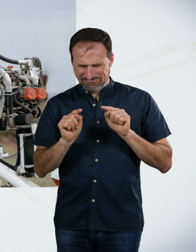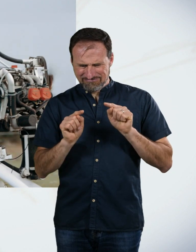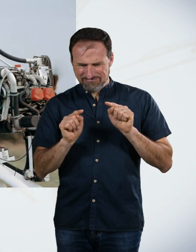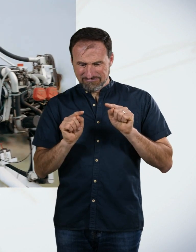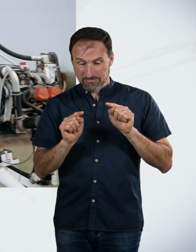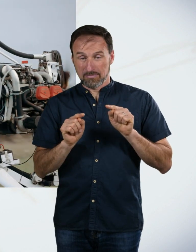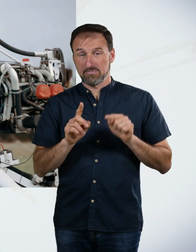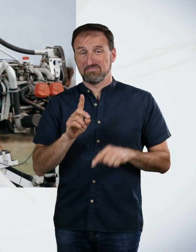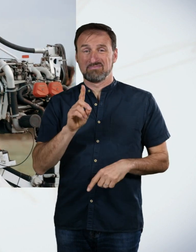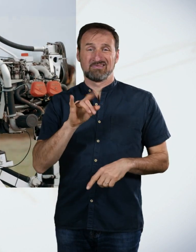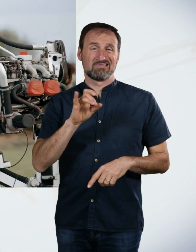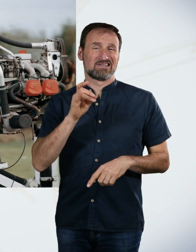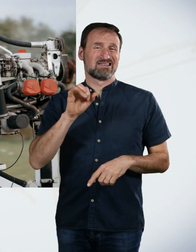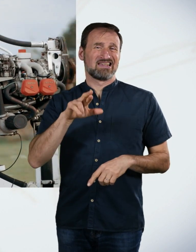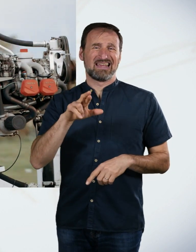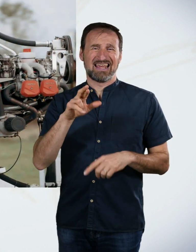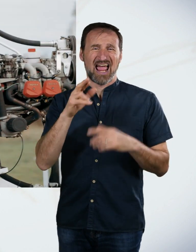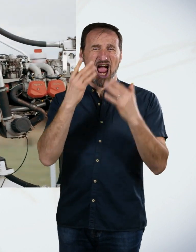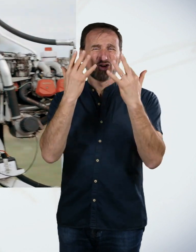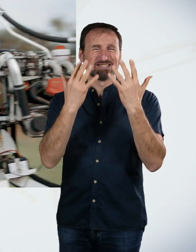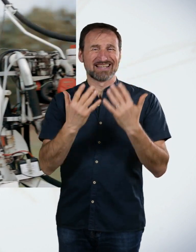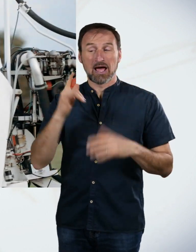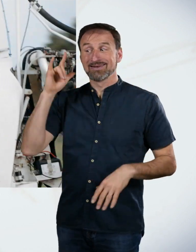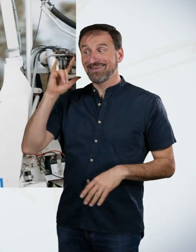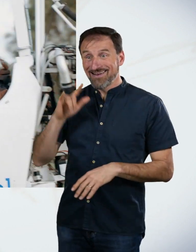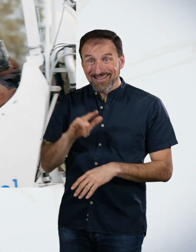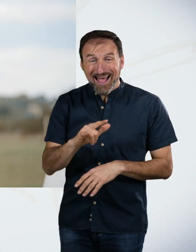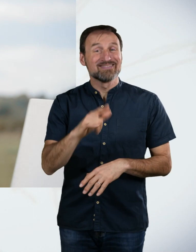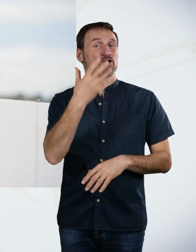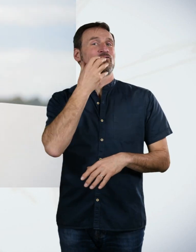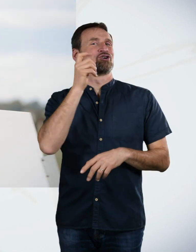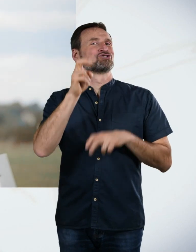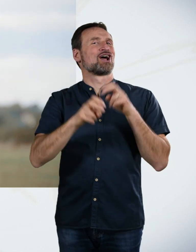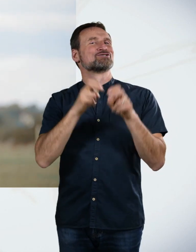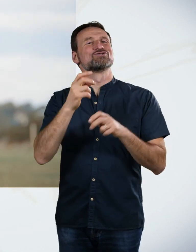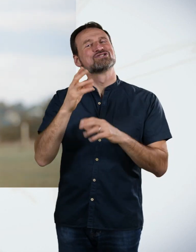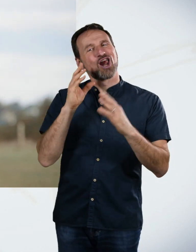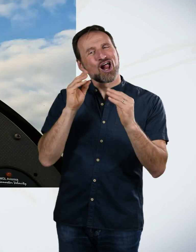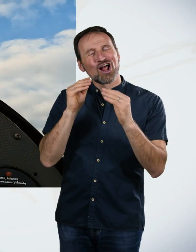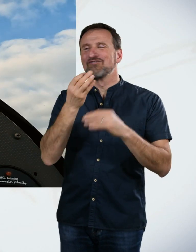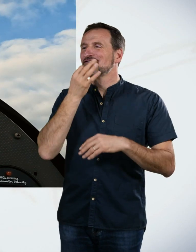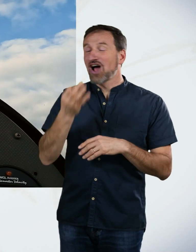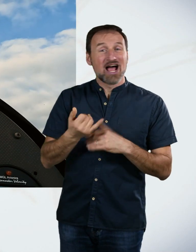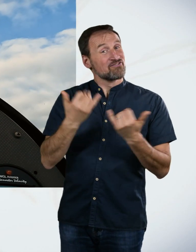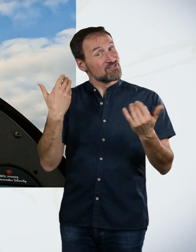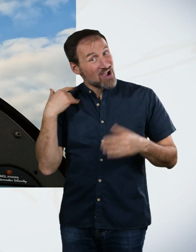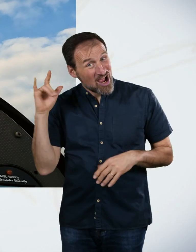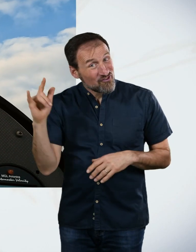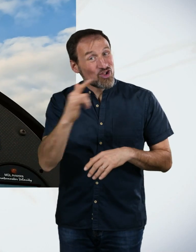Seht ihr, er hat aber genau diese Zeit dazu nutzen wollen, um mit mir zu sprechen, wie denn der Flug war und wie es mir geht und ob ich es genossen habe.